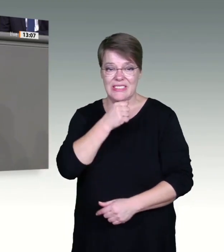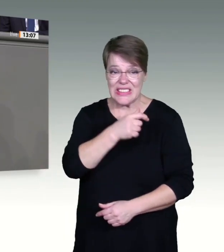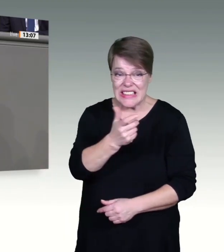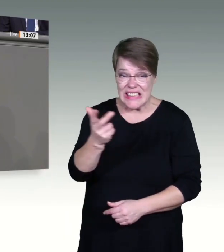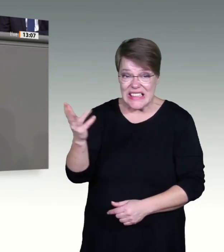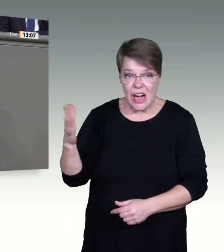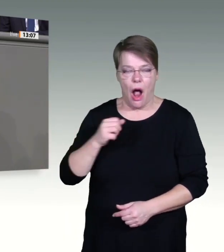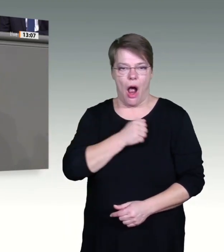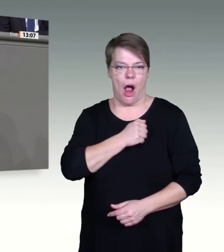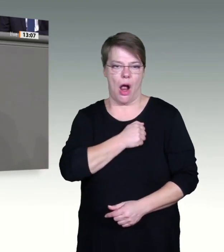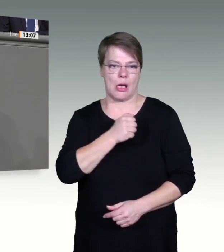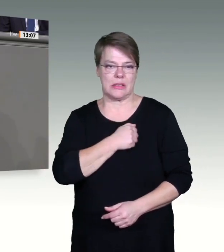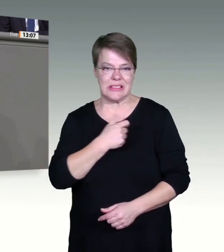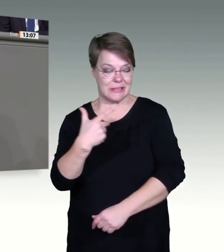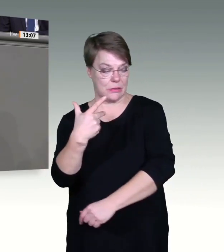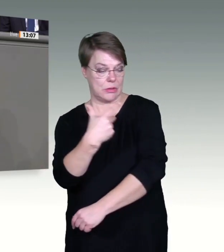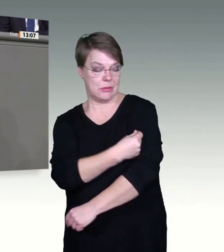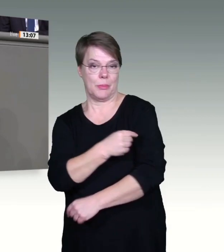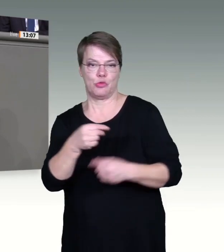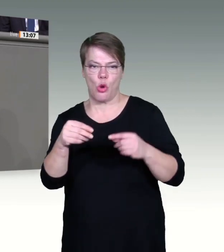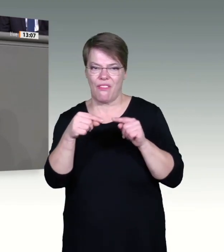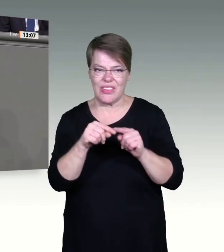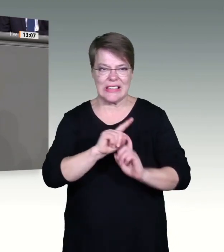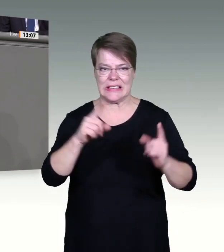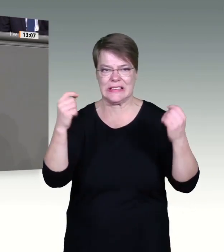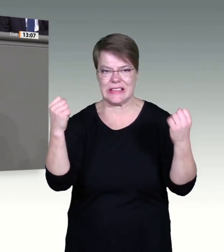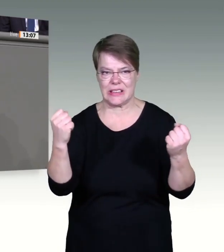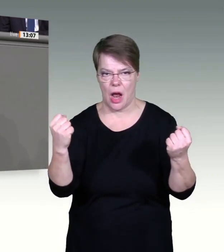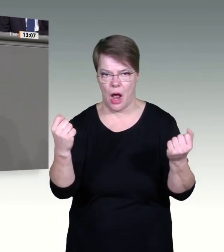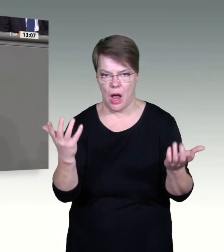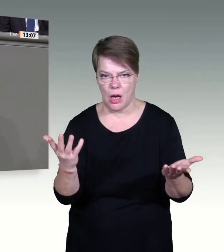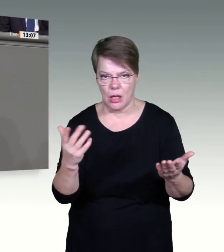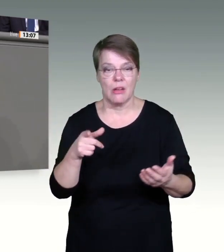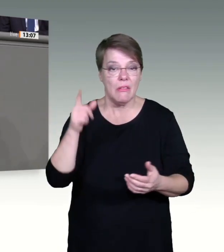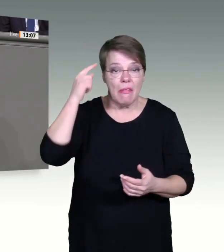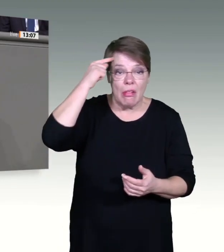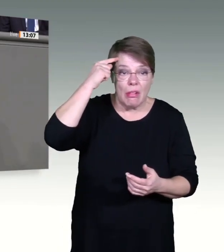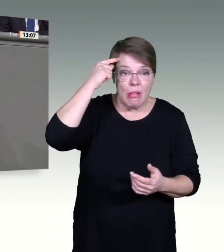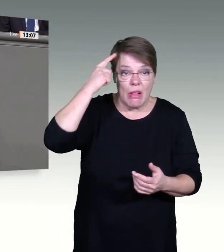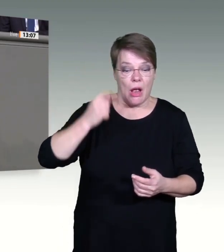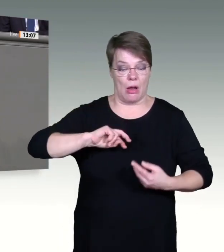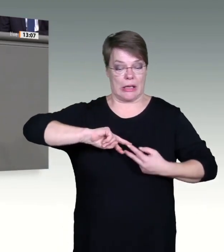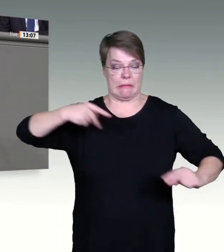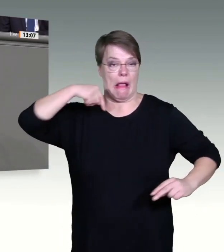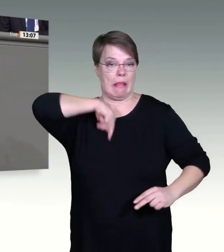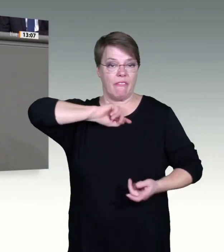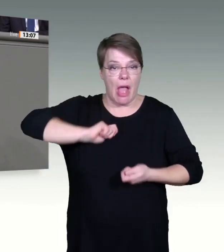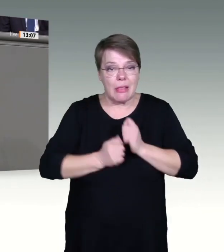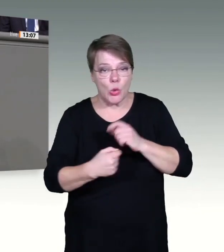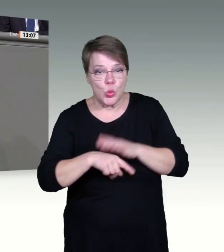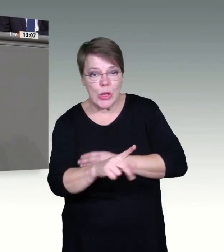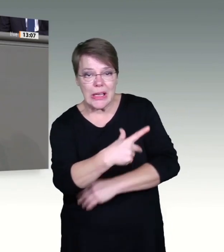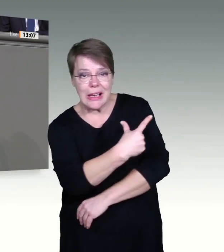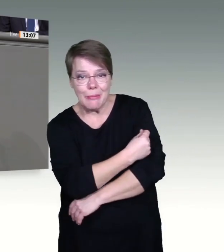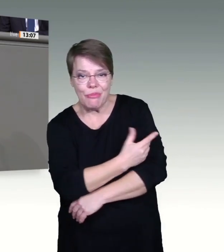Jeder Mensch hat Ängste. Als vernunftbegabte Wesen müssen wir unsere Ängste aber hinterfragen,